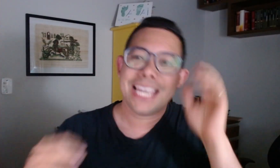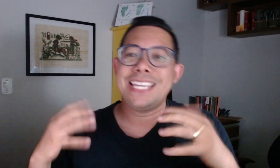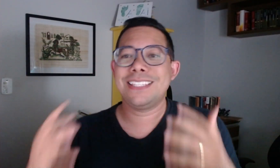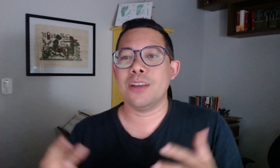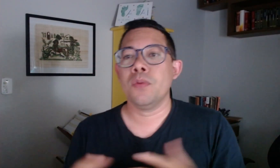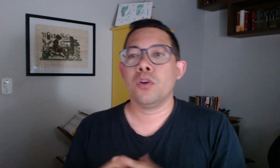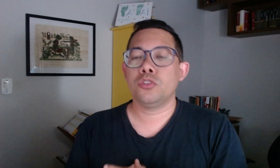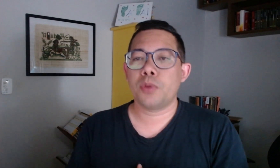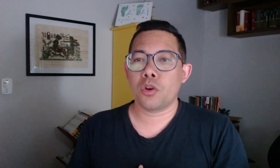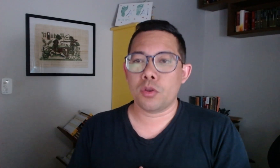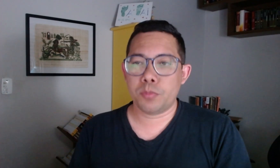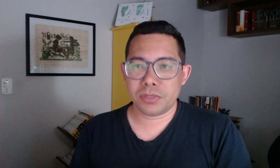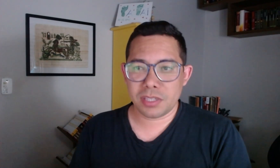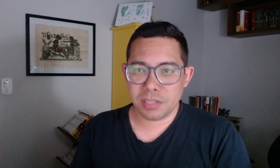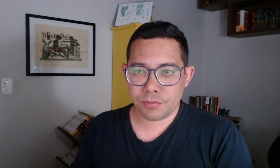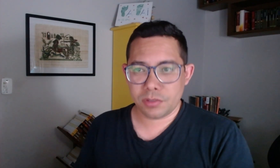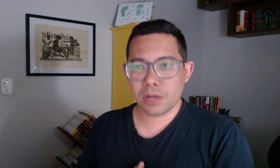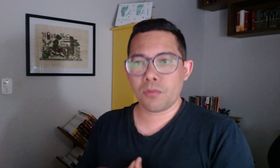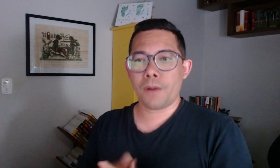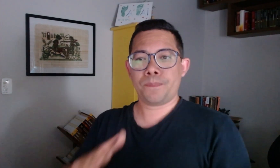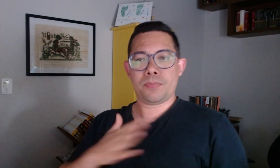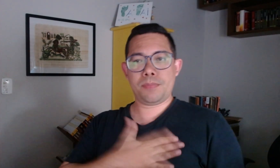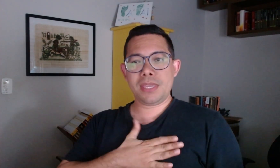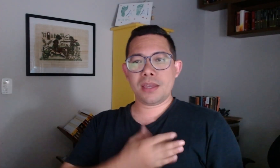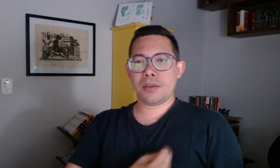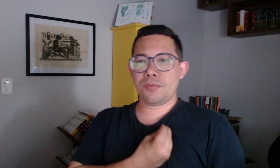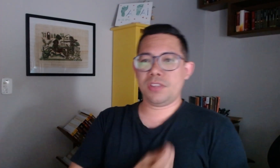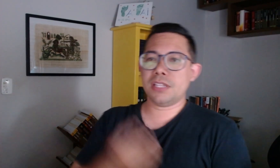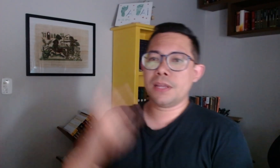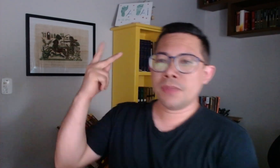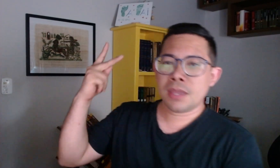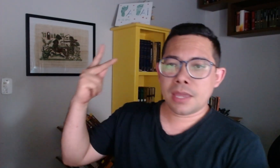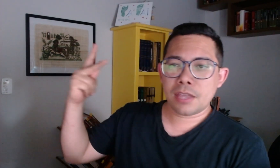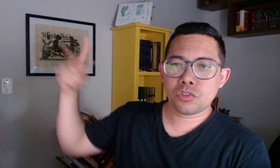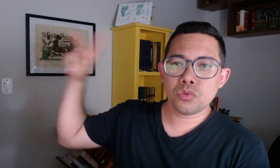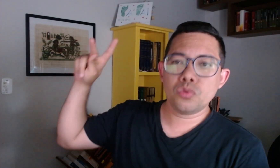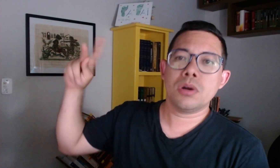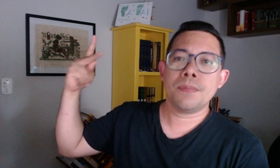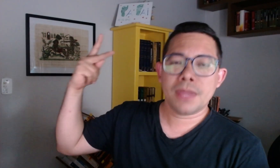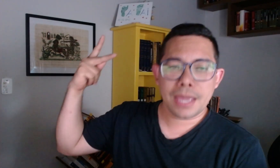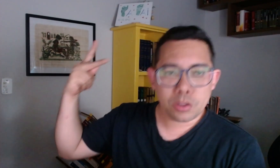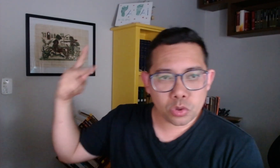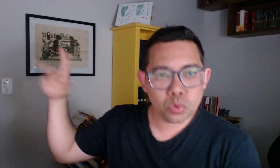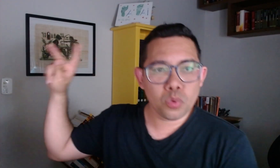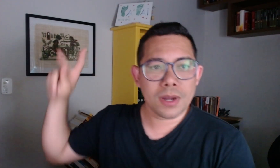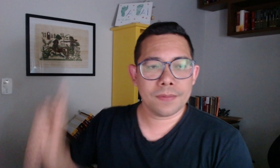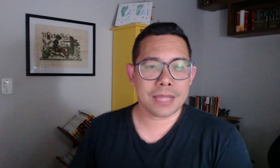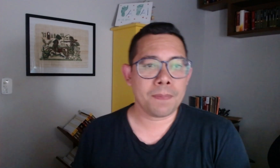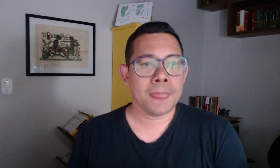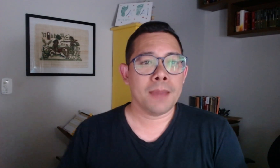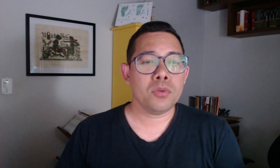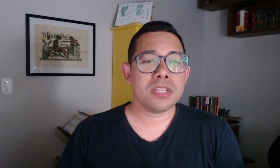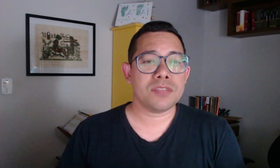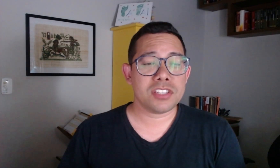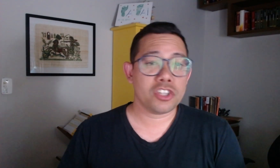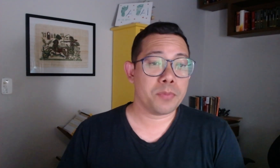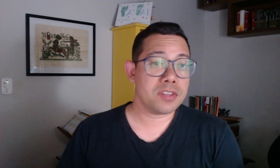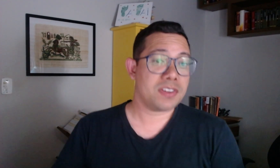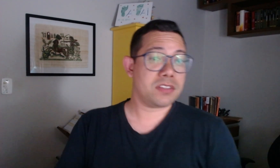que são os pronomes possessivos. Então, minha vida é sua, é tua, tá? Muitas vezes a gente pode fazer